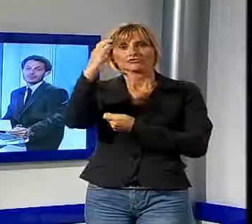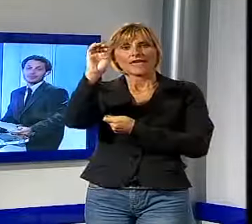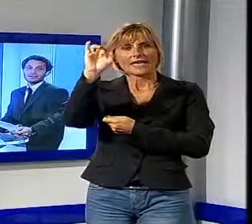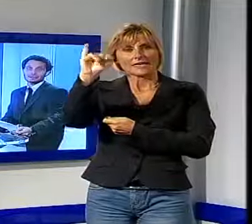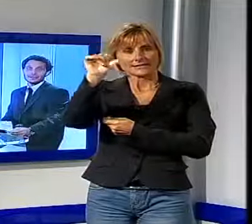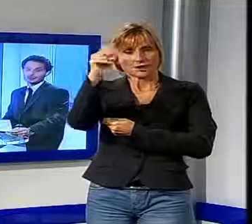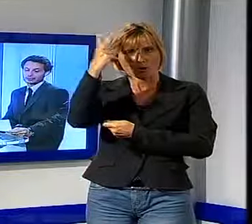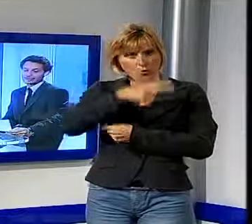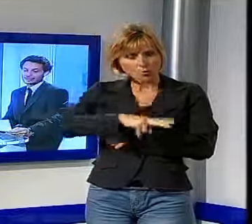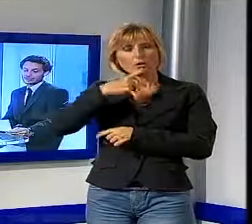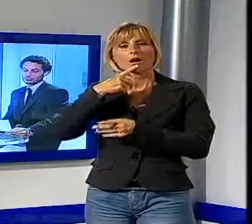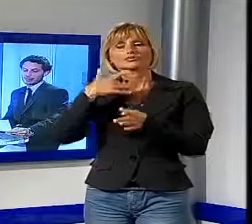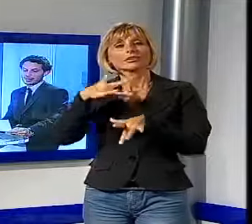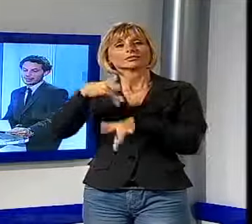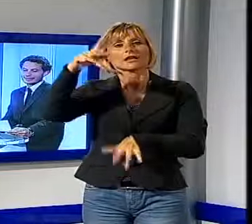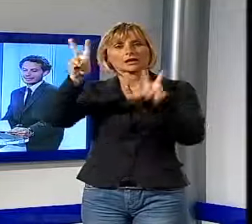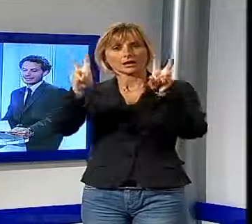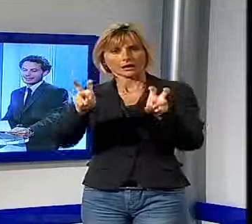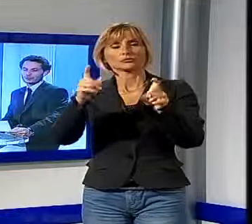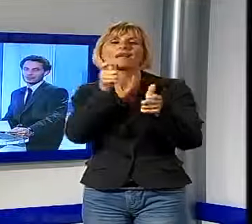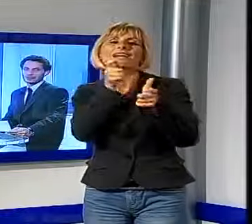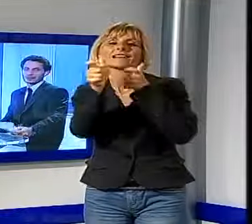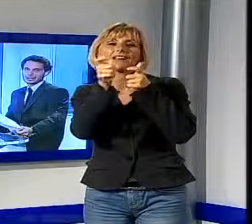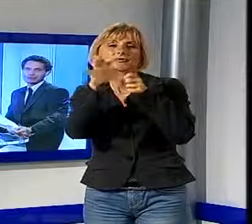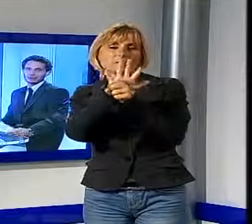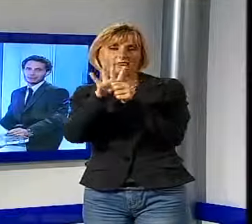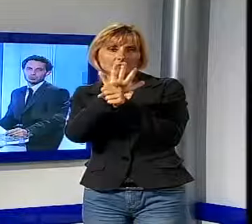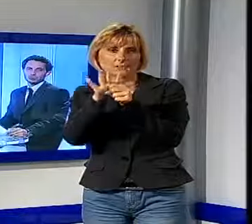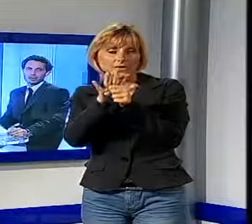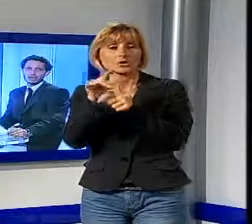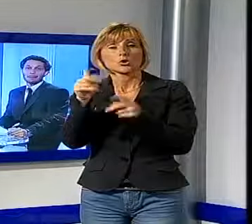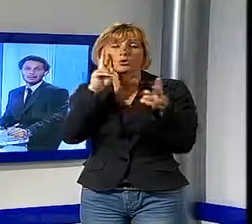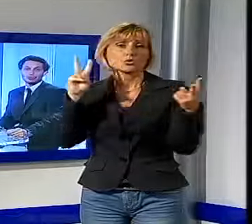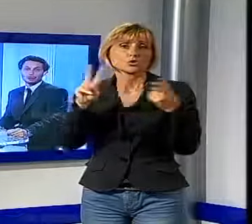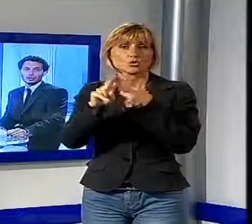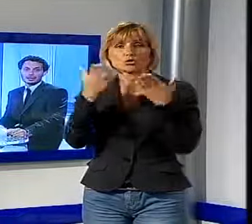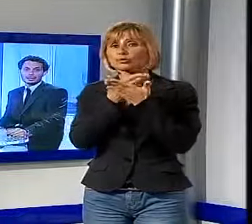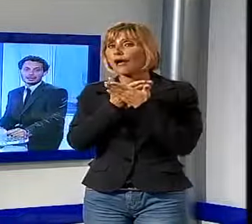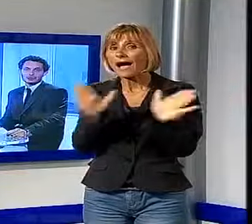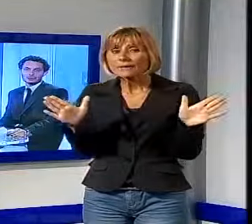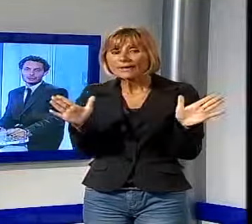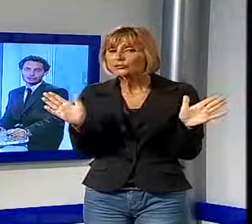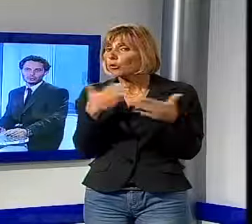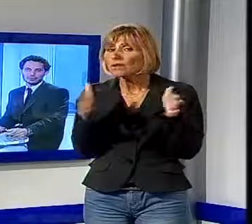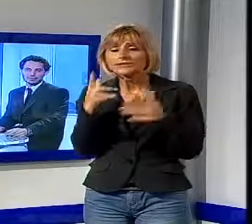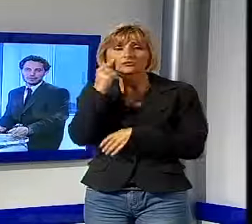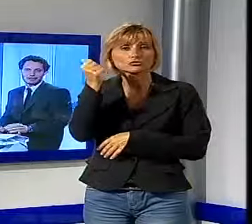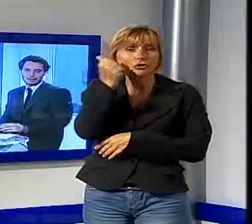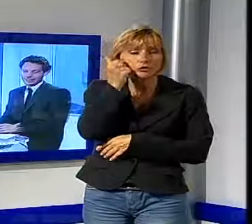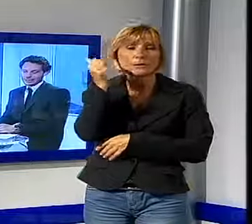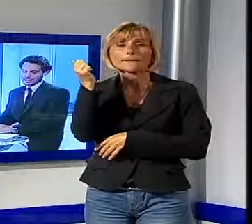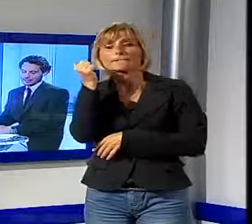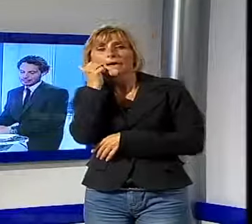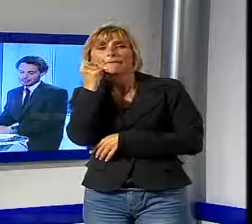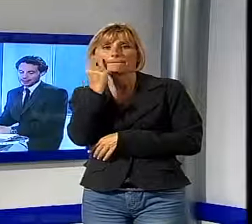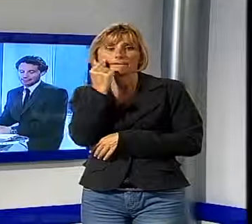del quale verrà affrontato il delicato tema delle relazioni familiari. Insomma un incontro aperto ai tutti i genitori, alle mamme